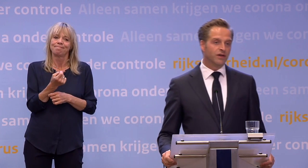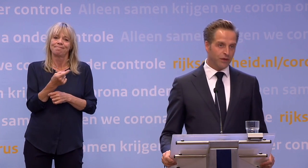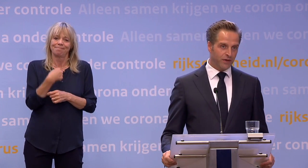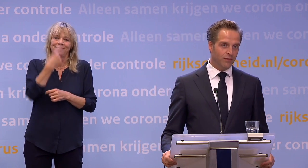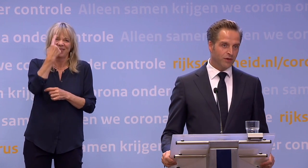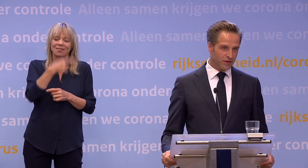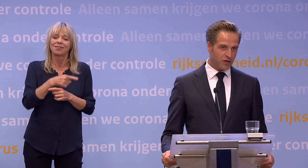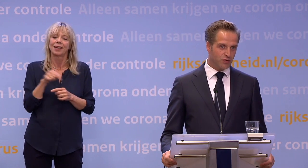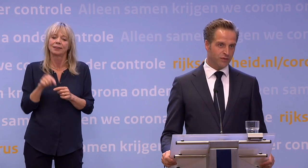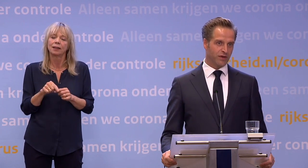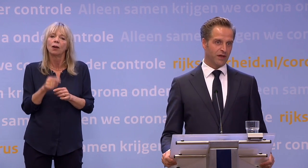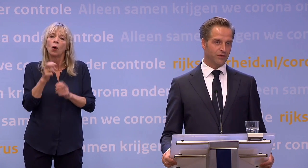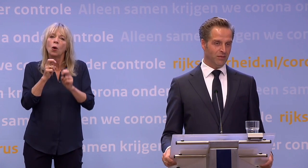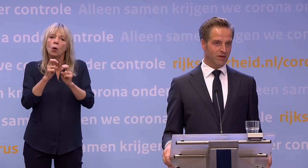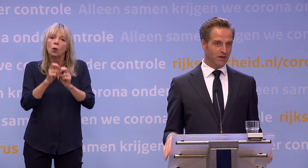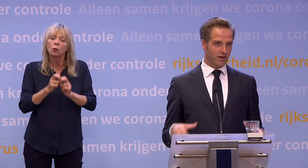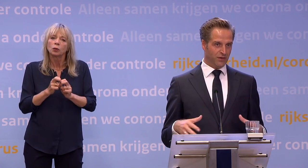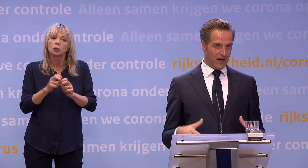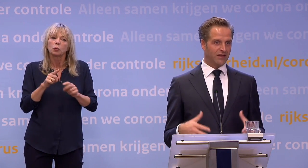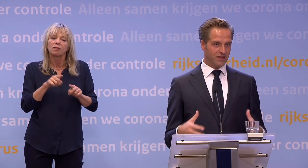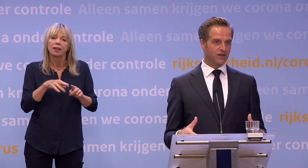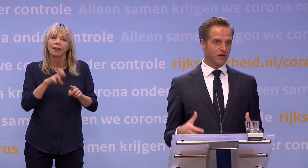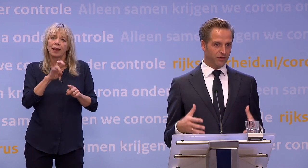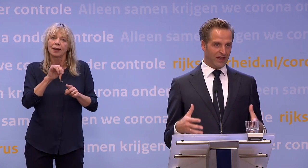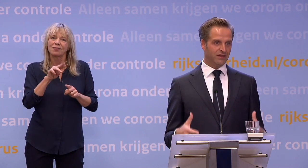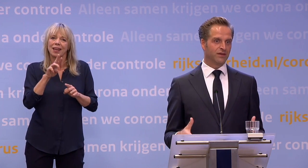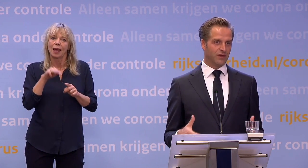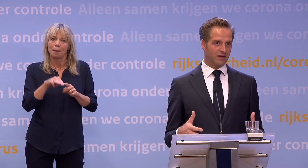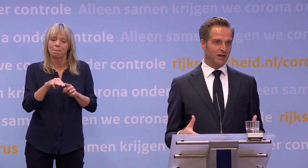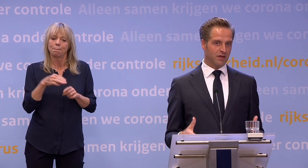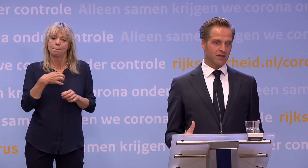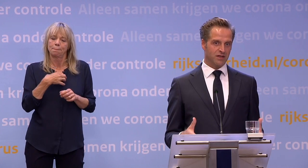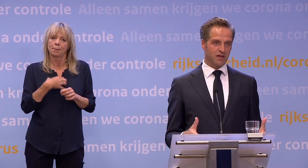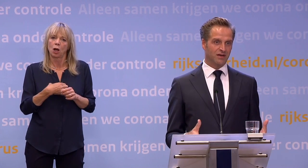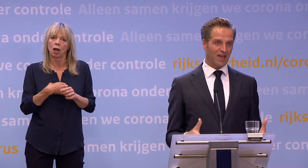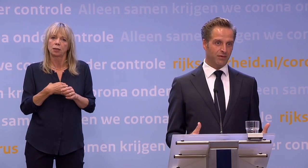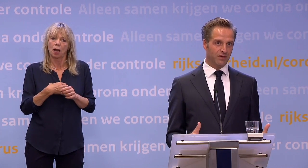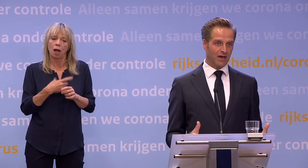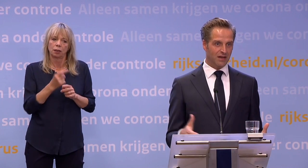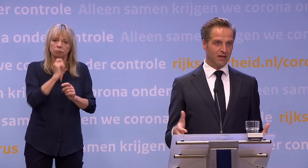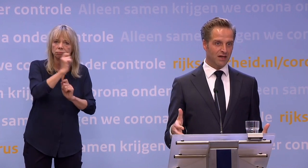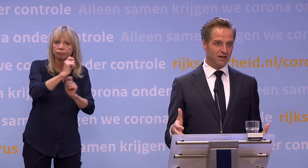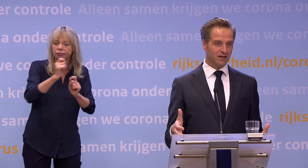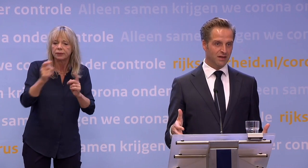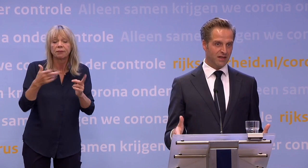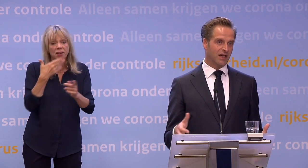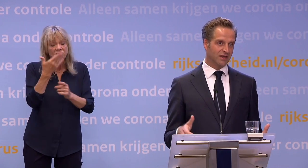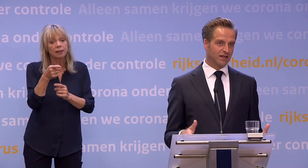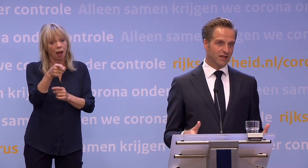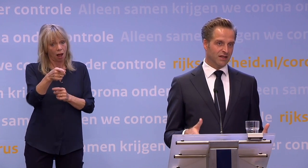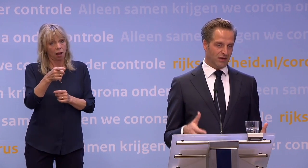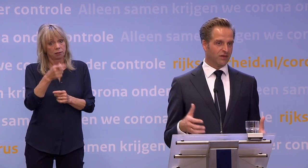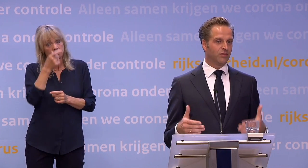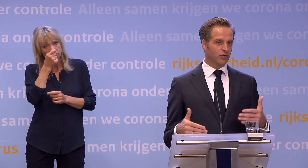het RIVM, van de gedragsunit van het RIVM. En die vraagt eens in de zoveel tijd aan mensen... ...als je klachten hebt, ga je dan naar de